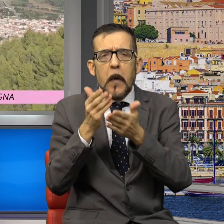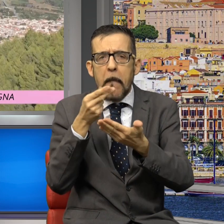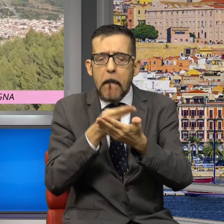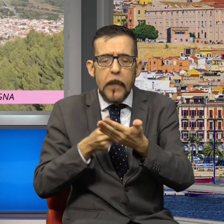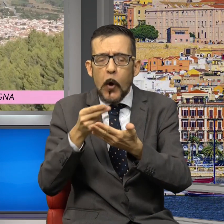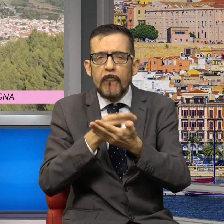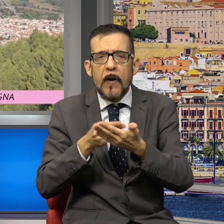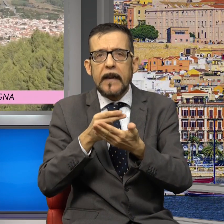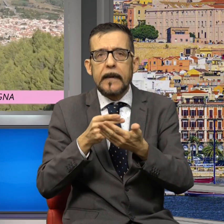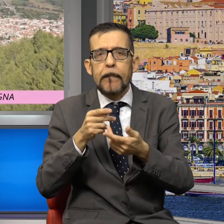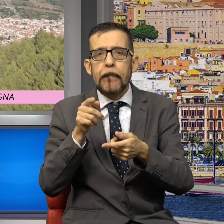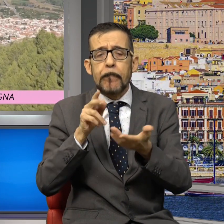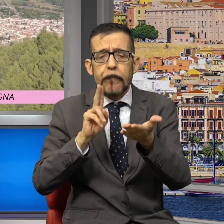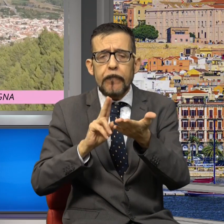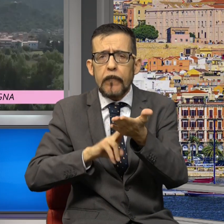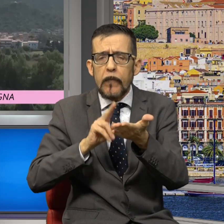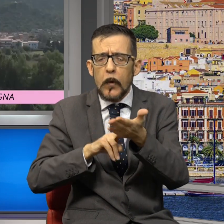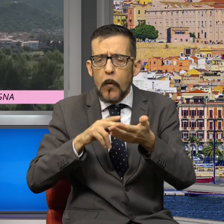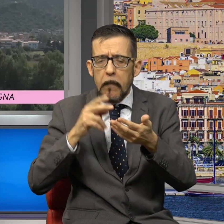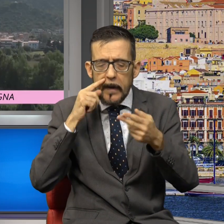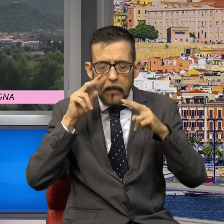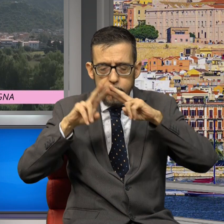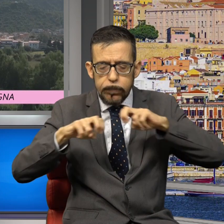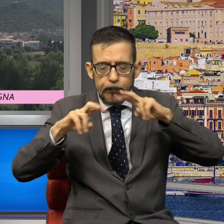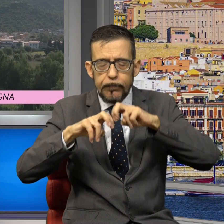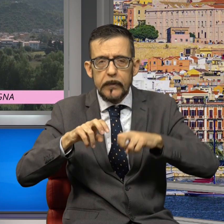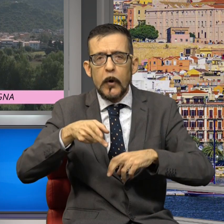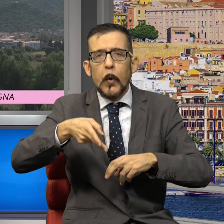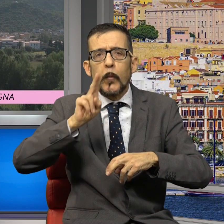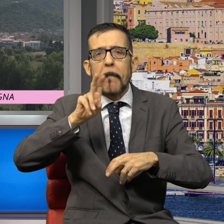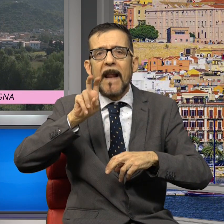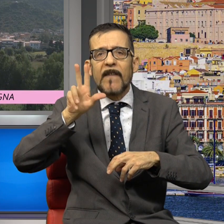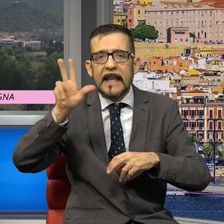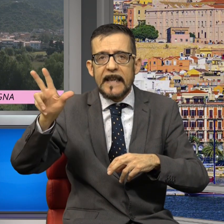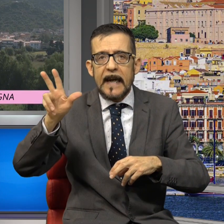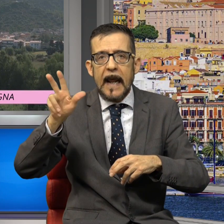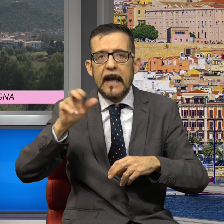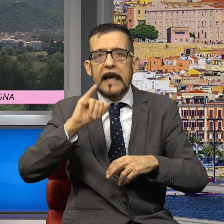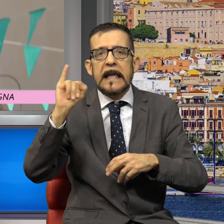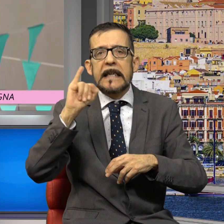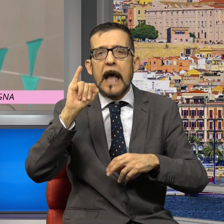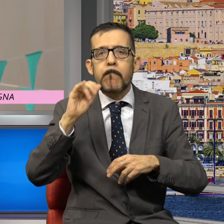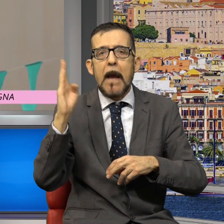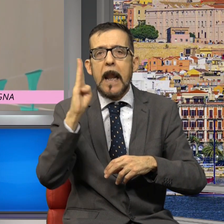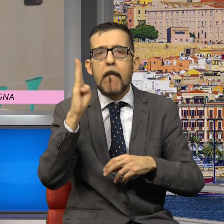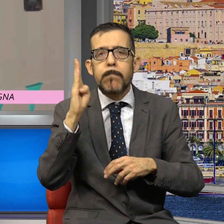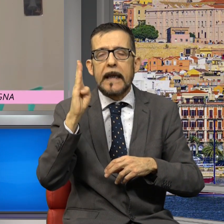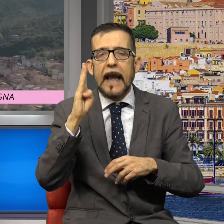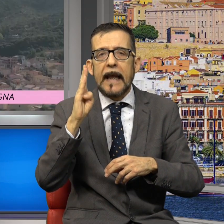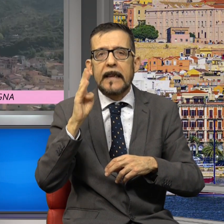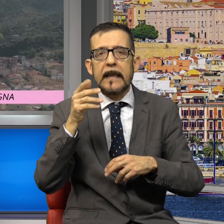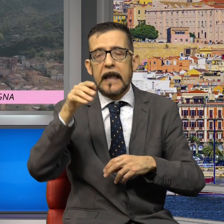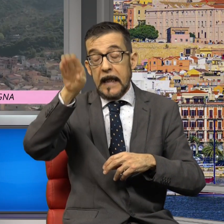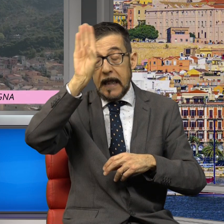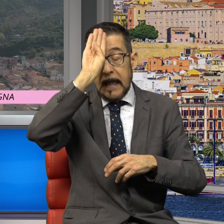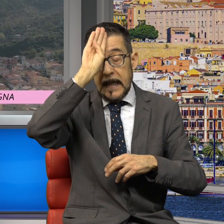Secondo dati emersi dall'analisi del 2023, ha spiegato Isabella Andrighetti, responsabile certificazioni e programmi territoriali del